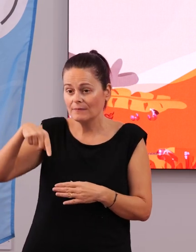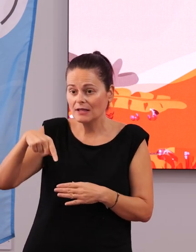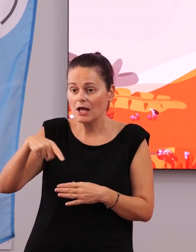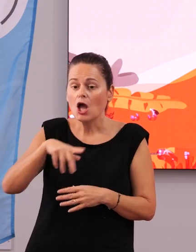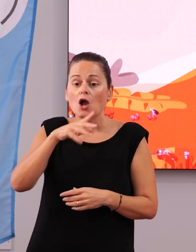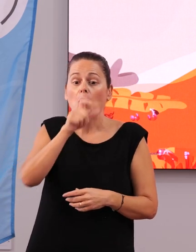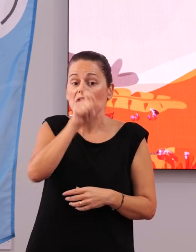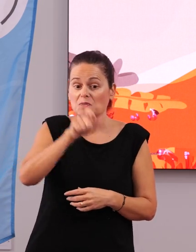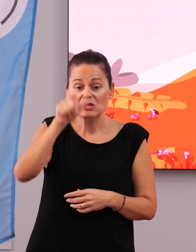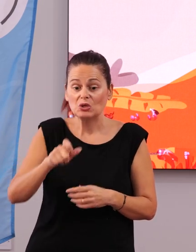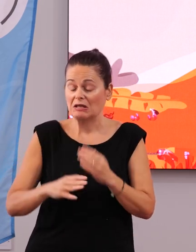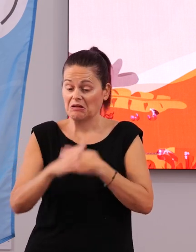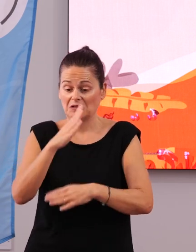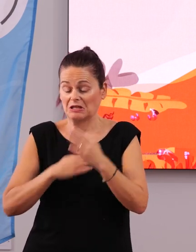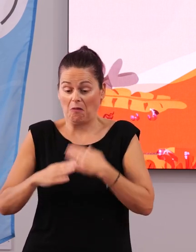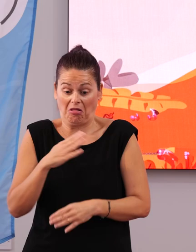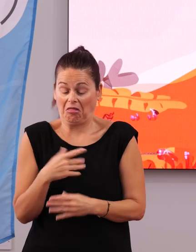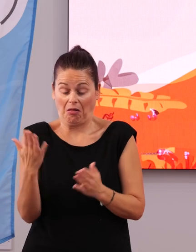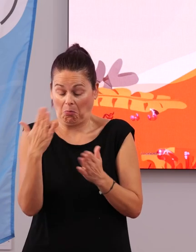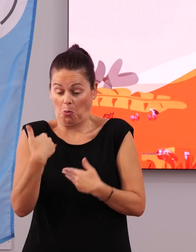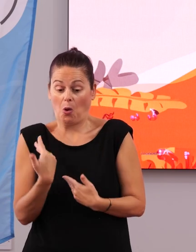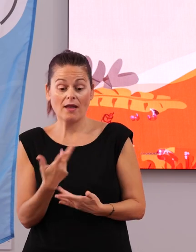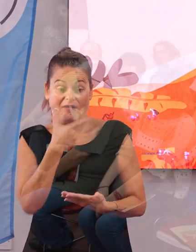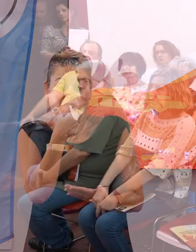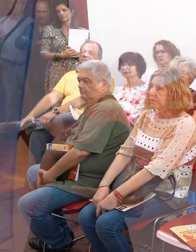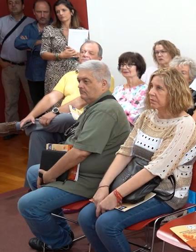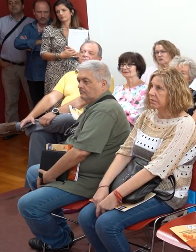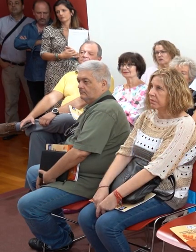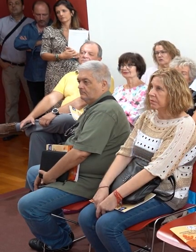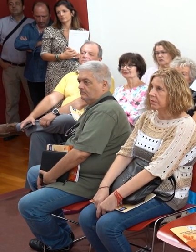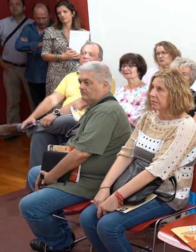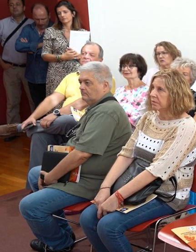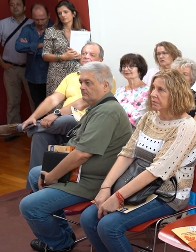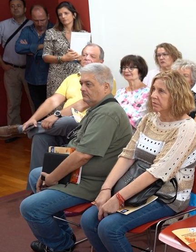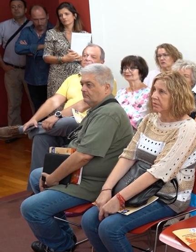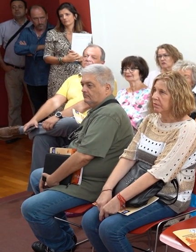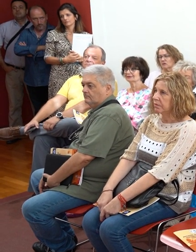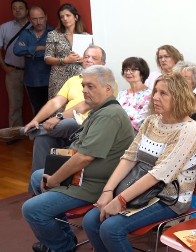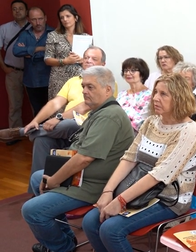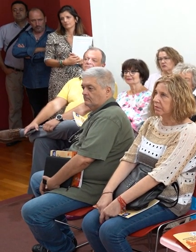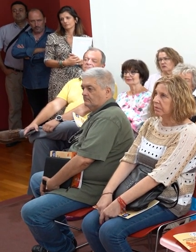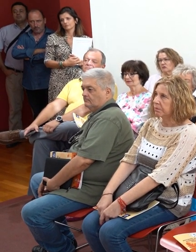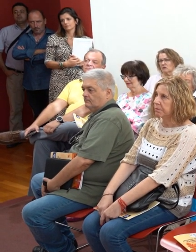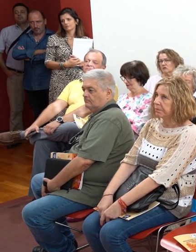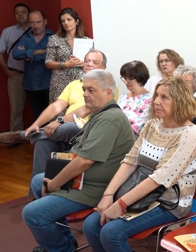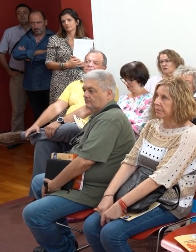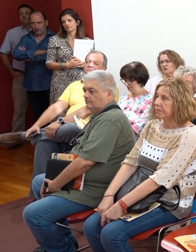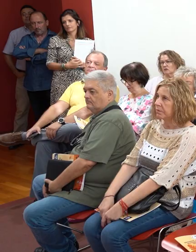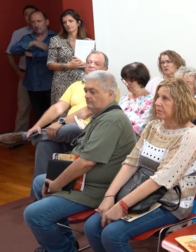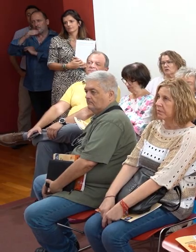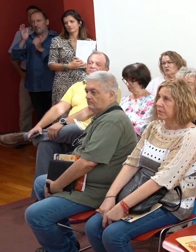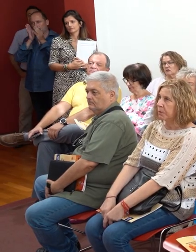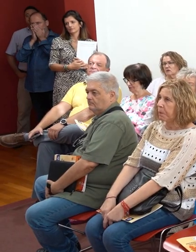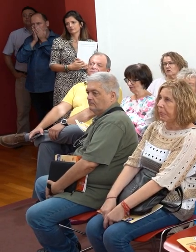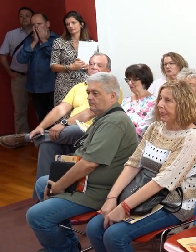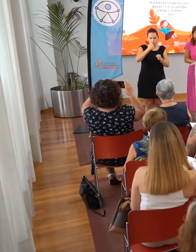sin discapacidad, que a mí me ha sido súper fácil y sencillo de leer y de valorar. Queremos dar visibilidad al trabajo que